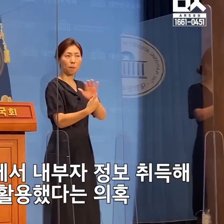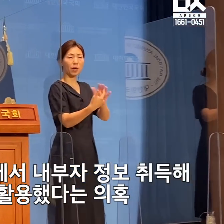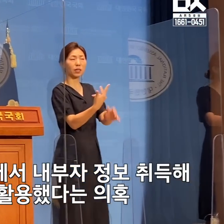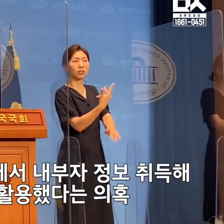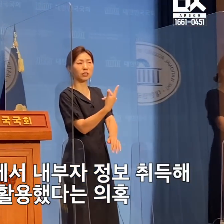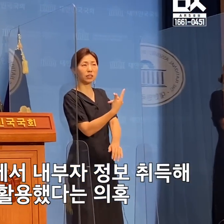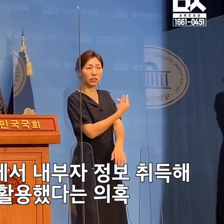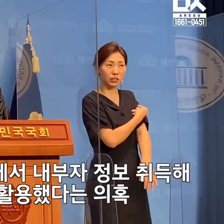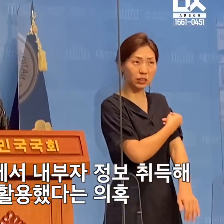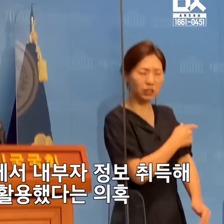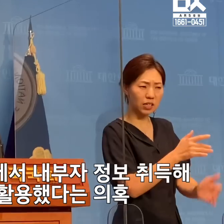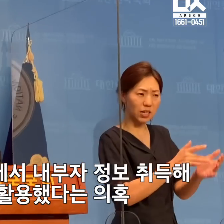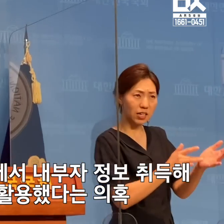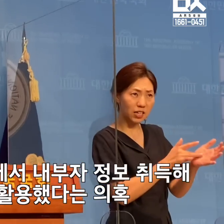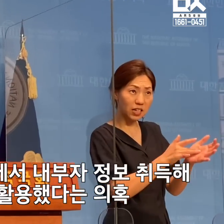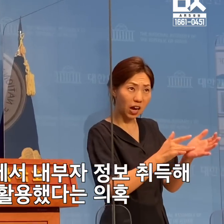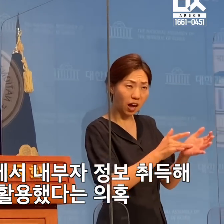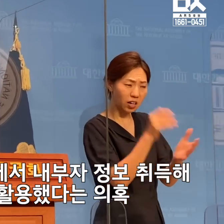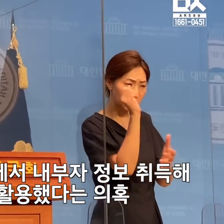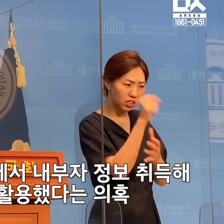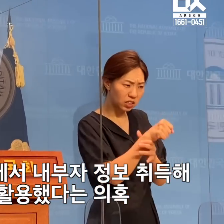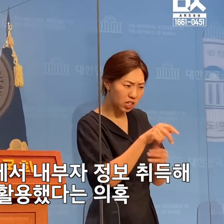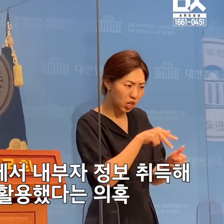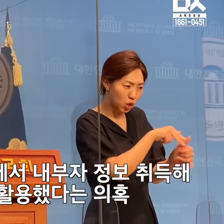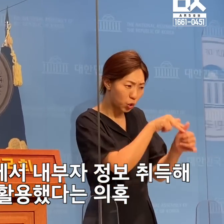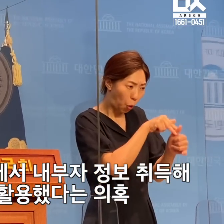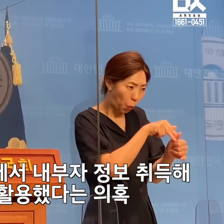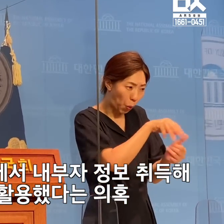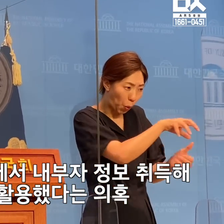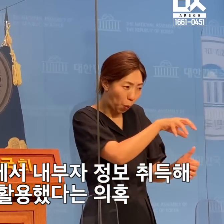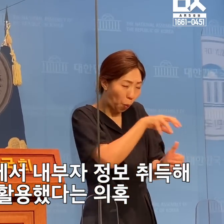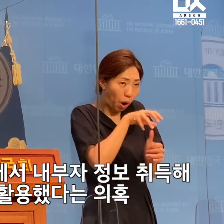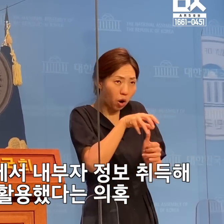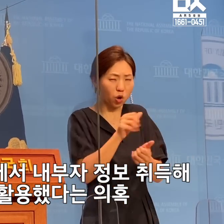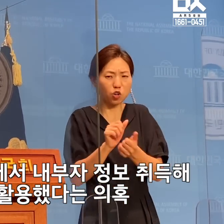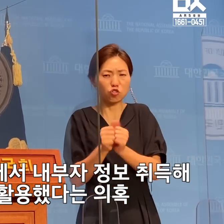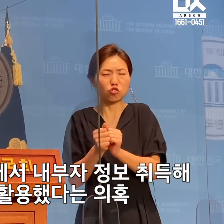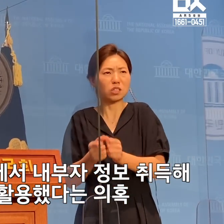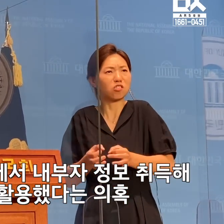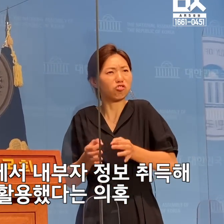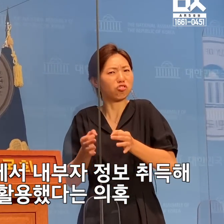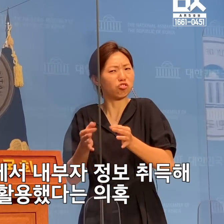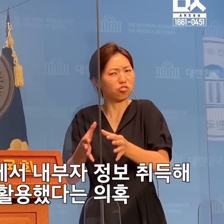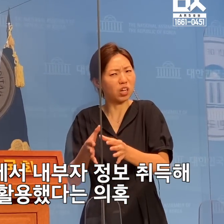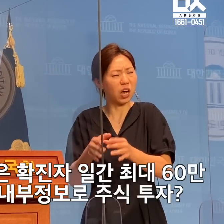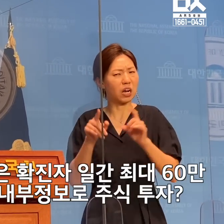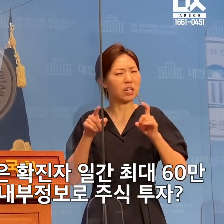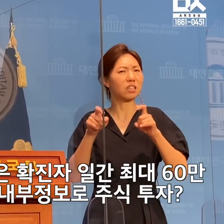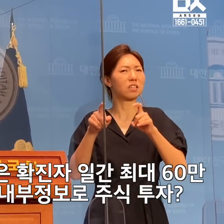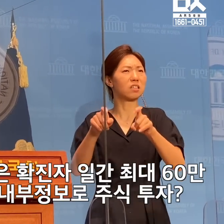내구자 정보를 취득해 주식 투자에 활용한 것 아니냐는 의혹을 받고 있습니다.